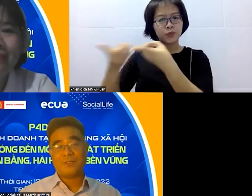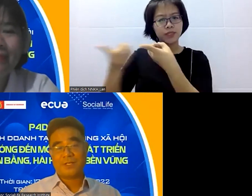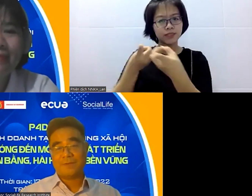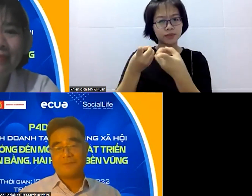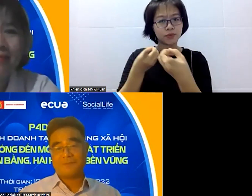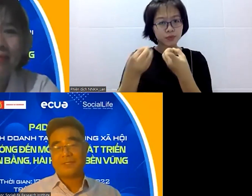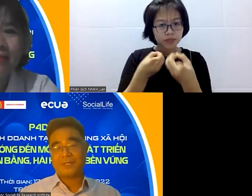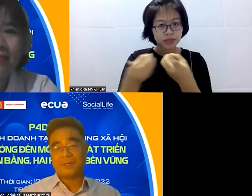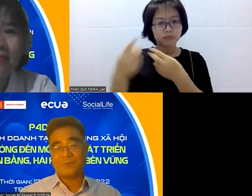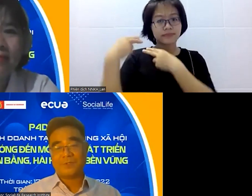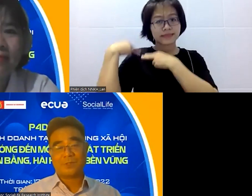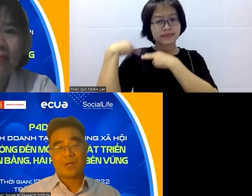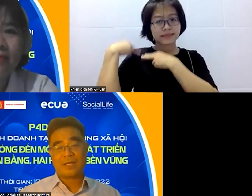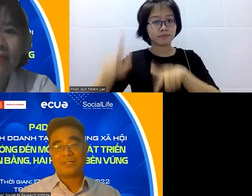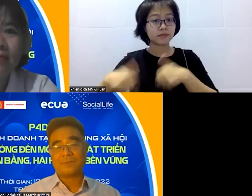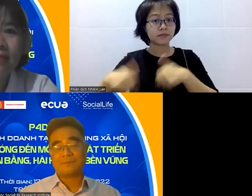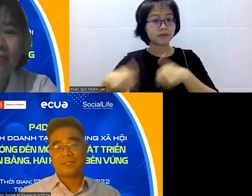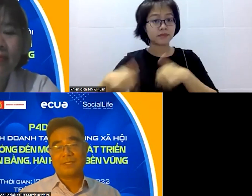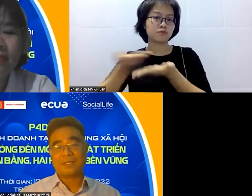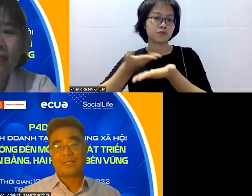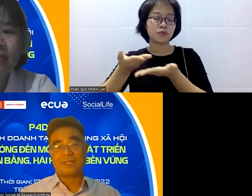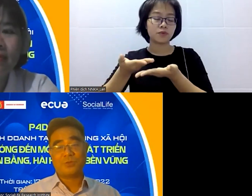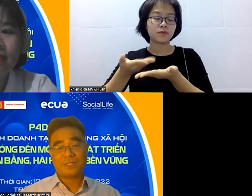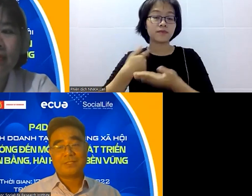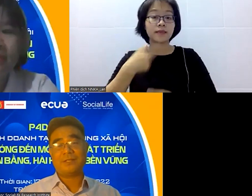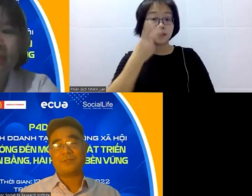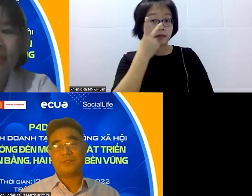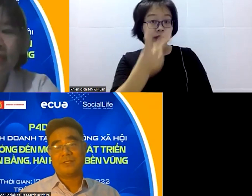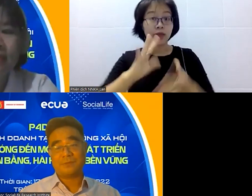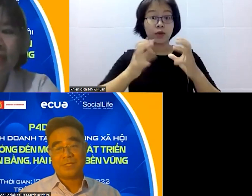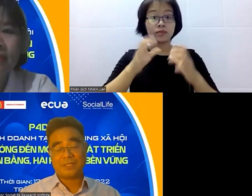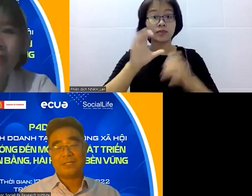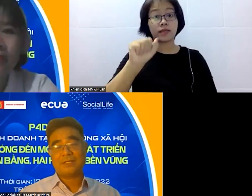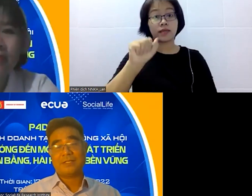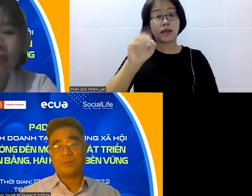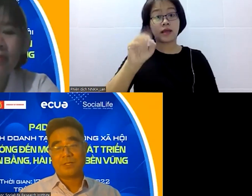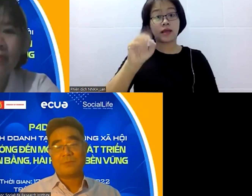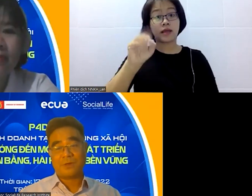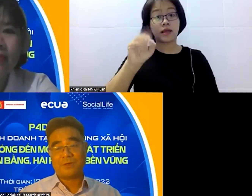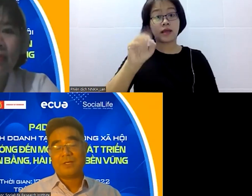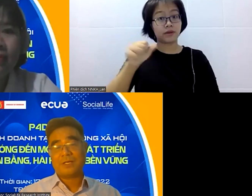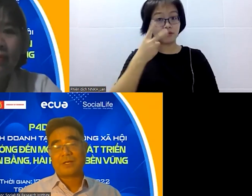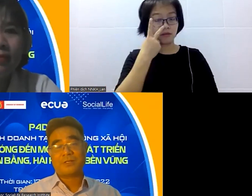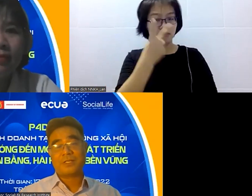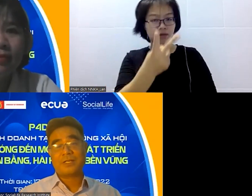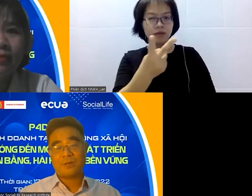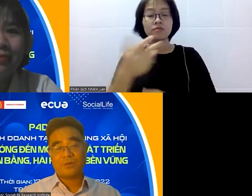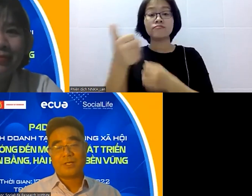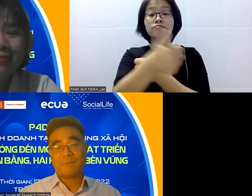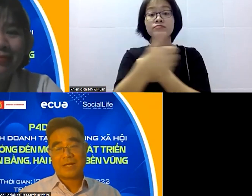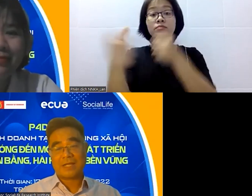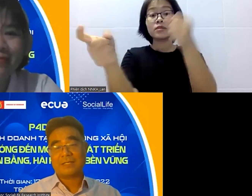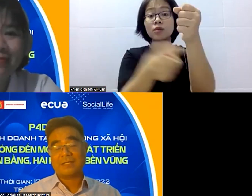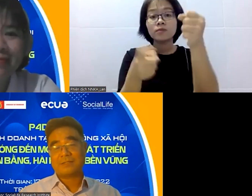những cái mô hình doanh nghiệp như cái doanh nghiệp của Kỳ Khoa thì chúng ta cũng đã giúp rất nhiều cho những người đông dân những hộp đồng hộ có những